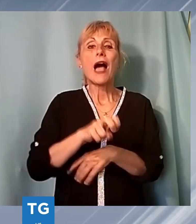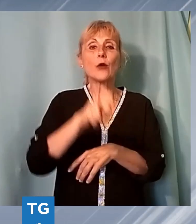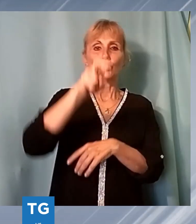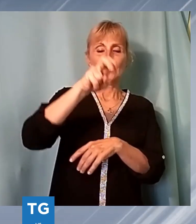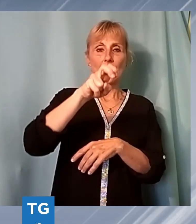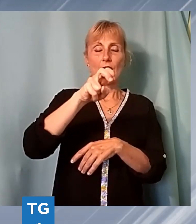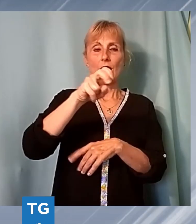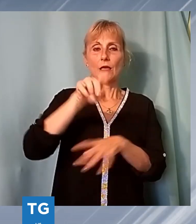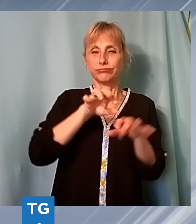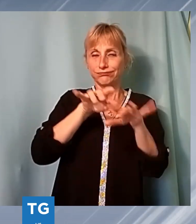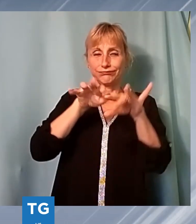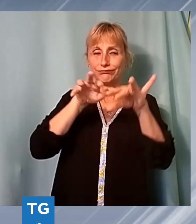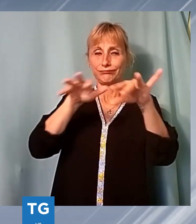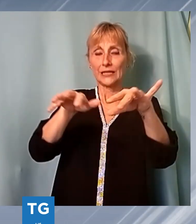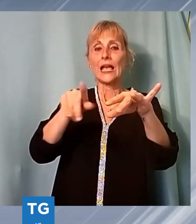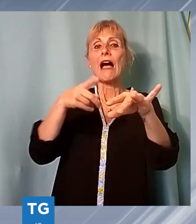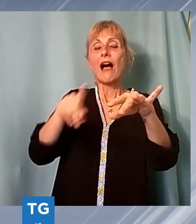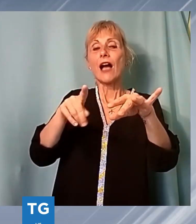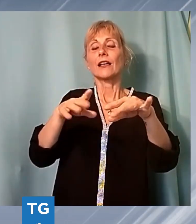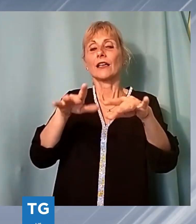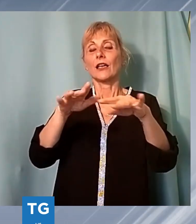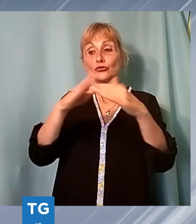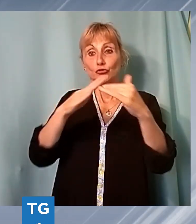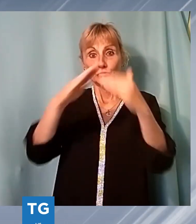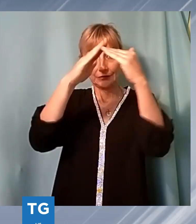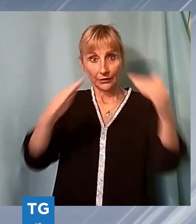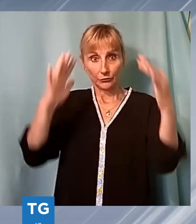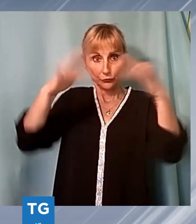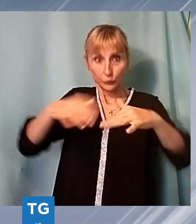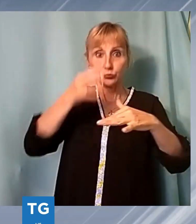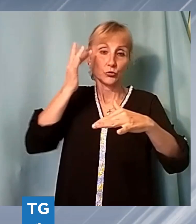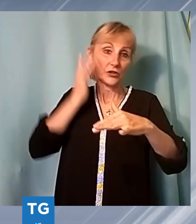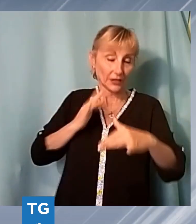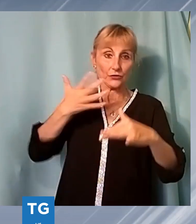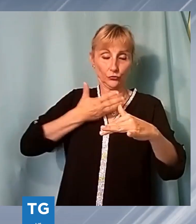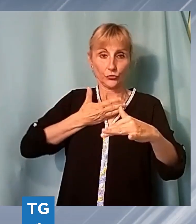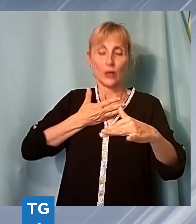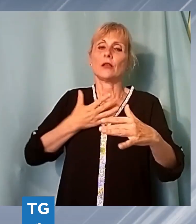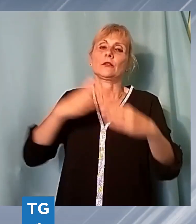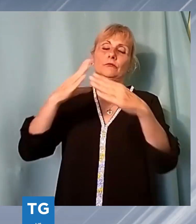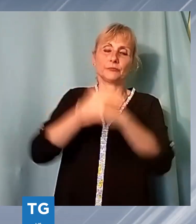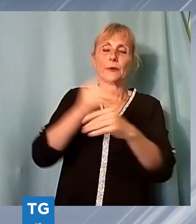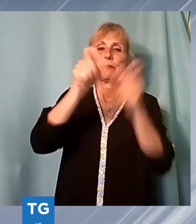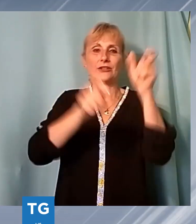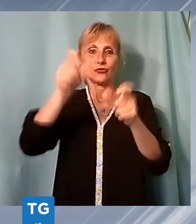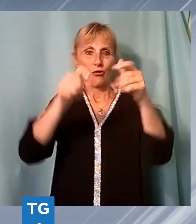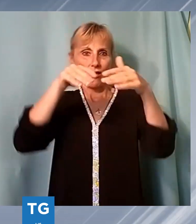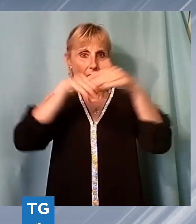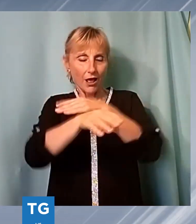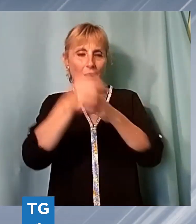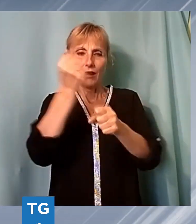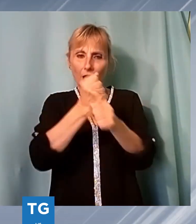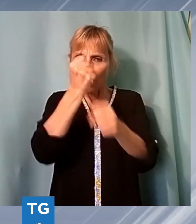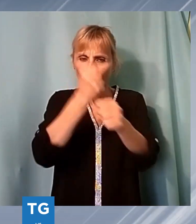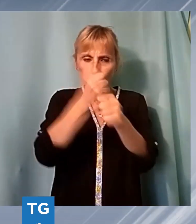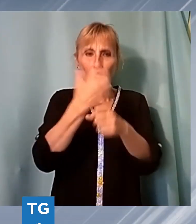la copertura con il rischio di un suo cedimento. Il personale ha lavorato all'interno dell'edificio con l'ausilio dei respiratori a causa